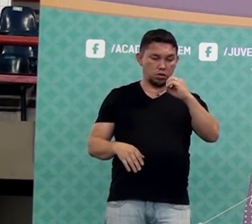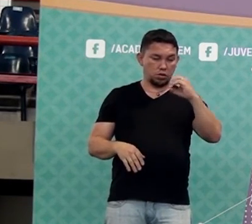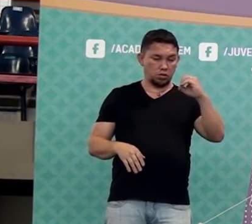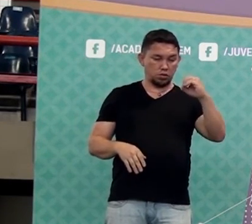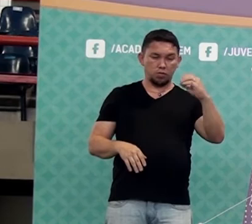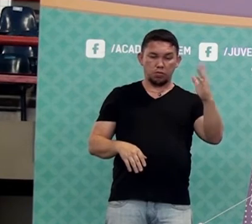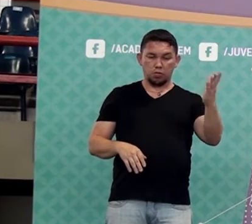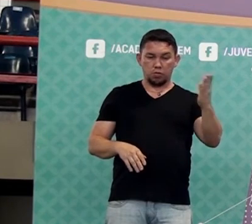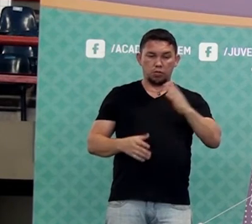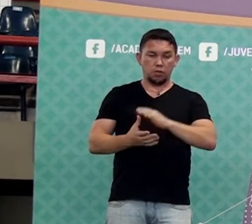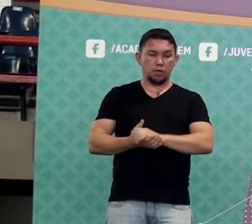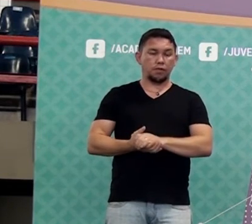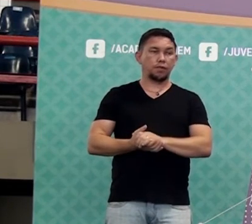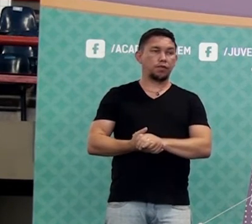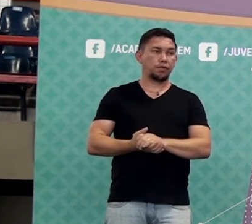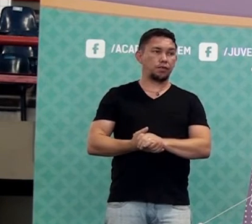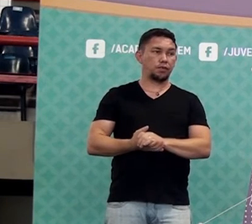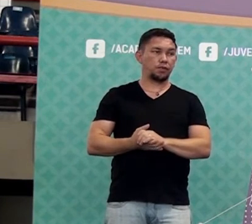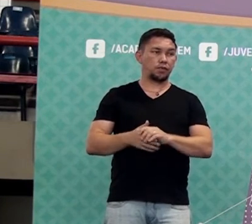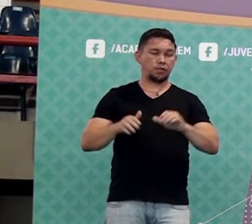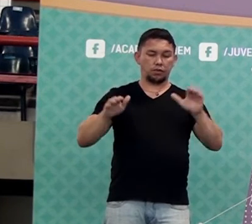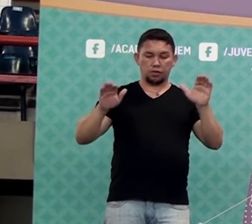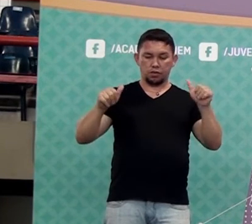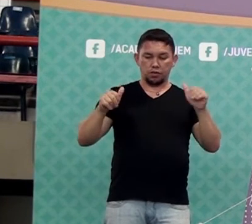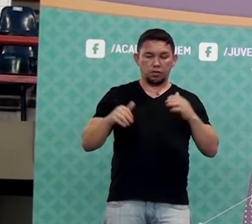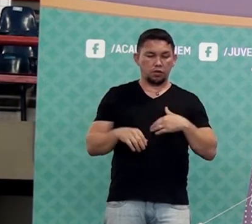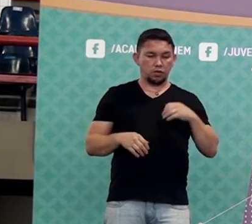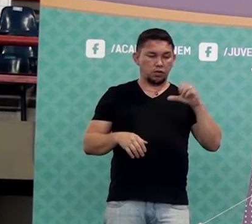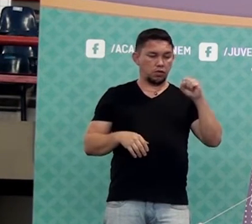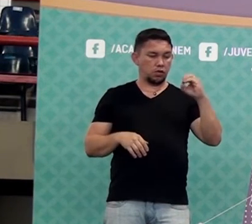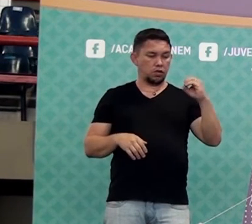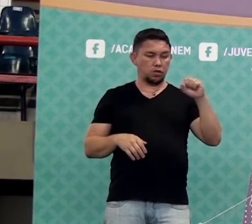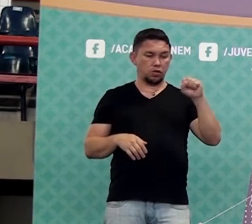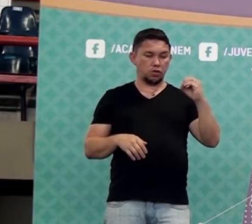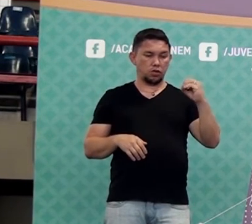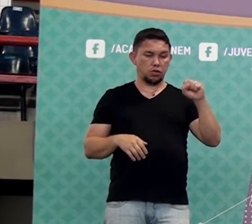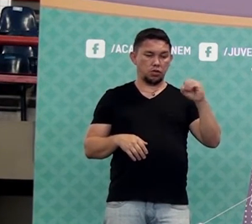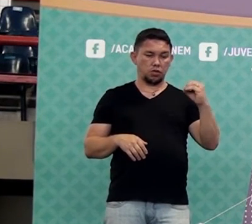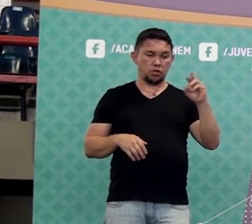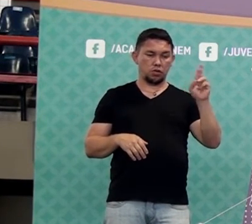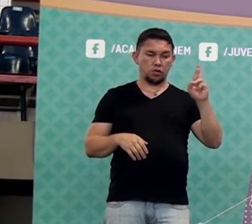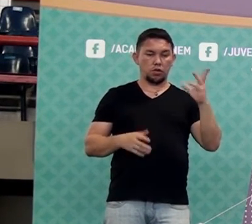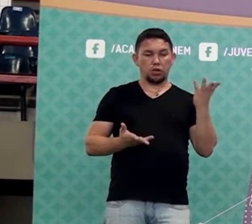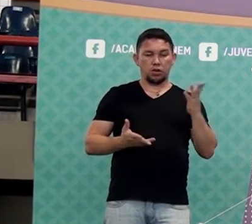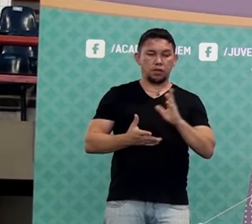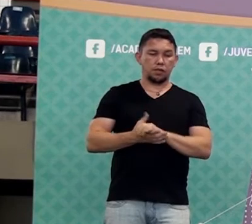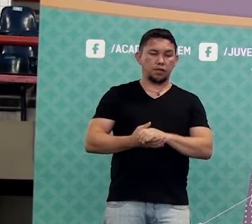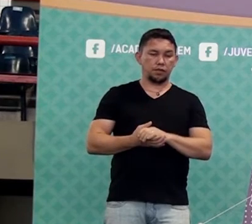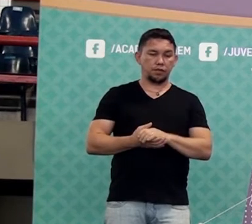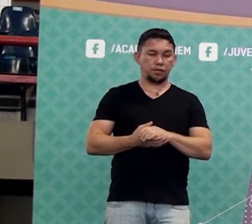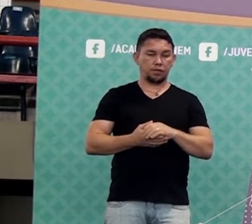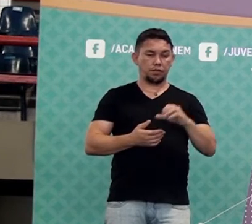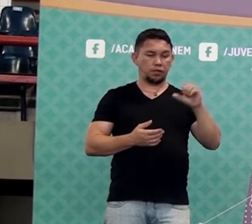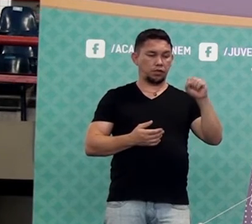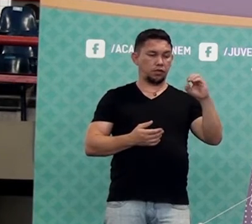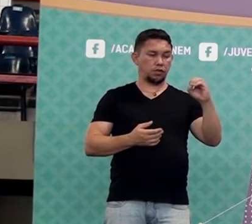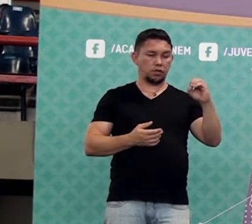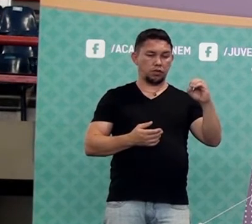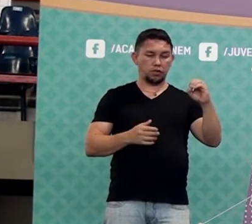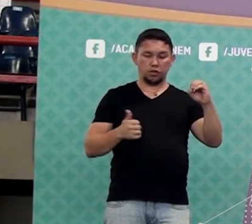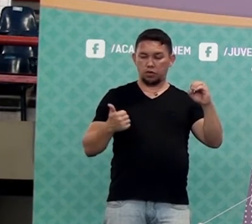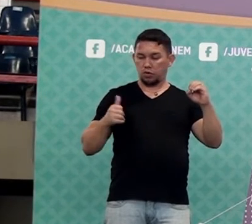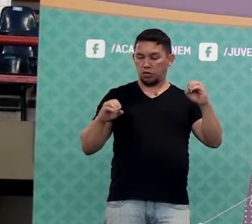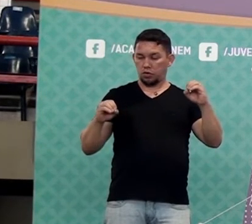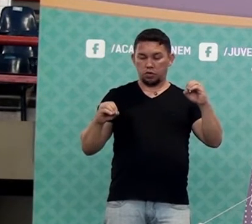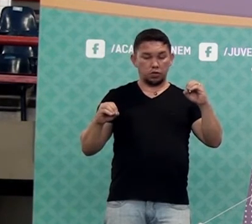10%. Lembra do truque? É só tirar a última casa. Tira o último zero. Fica quanto? 80. 800, quanto é 10%?